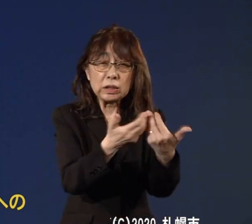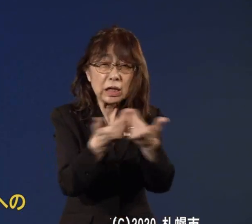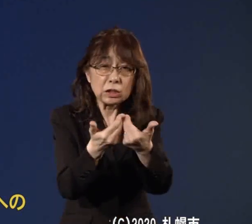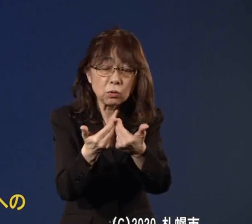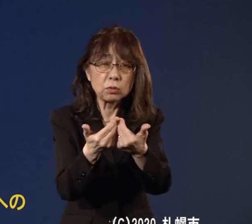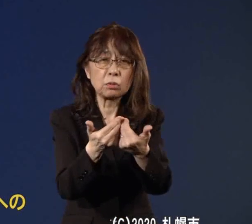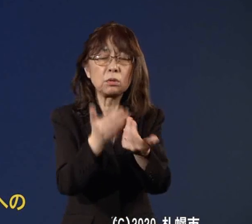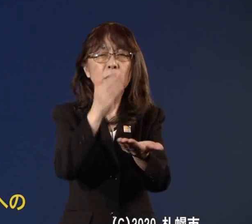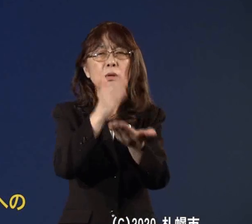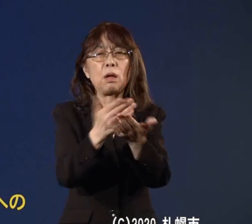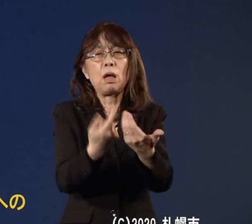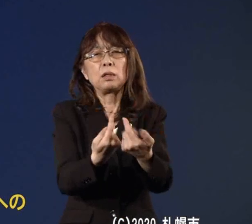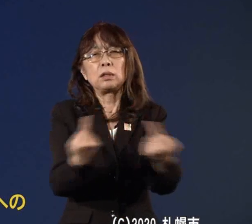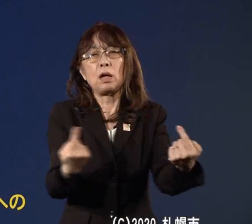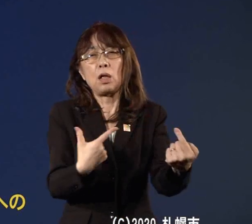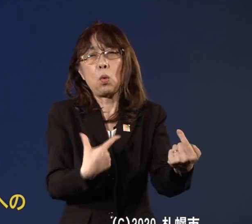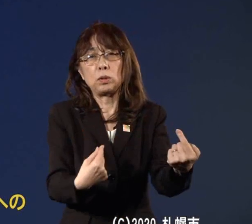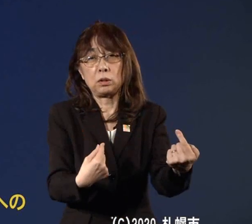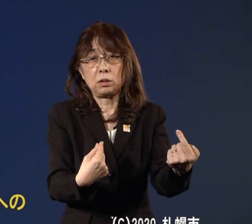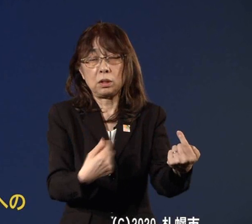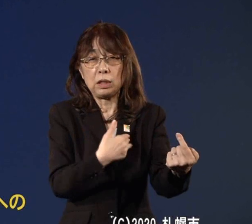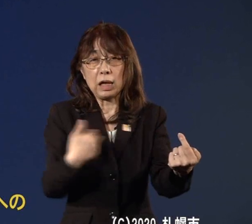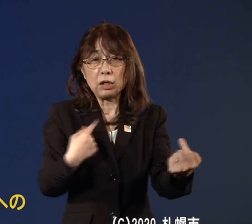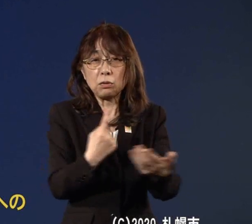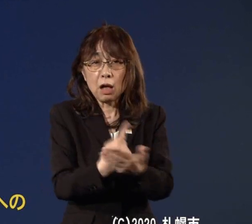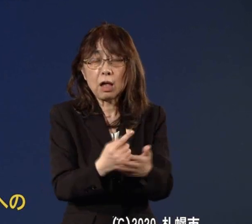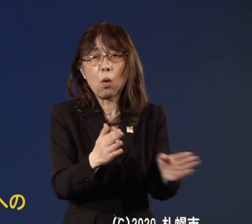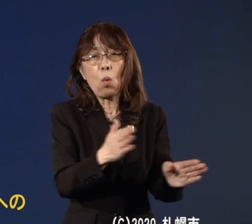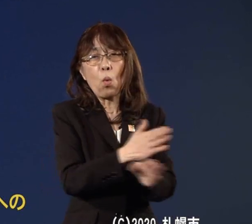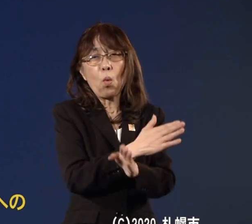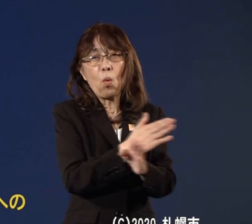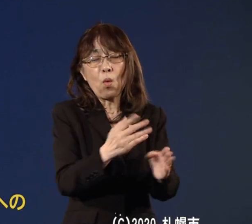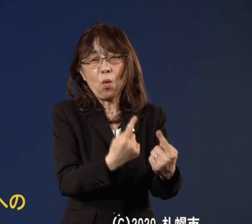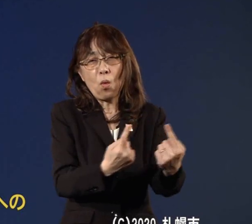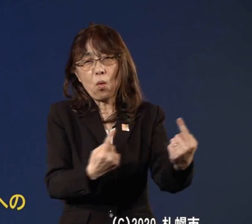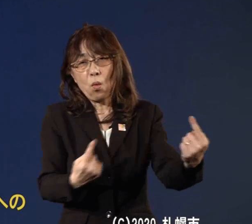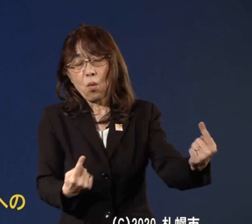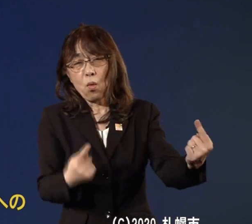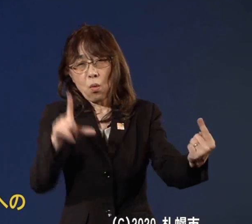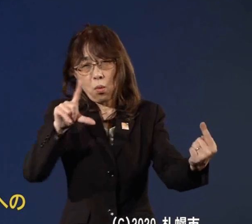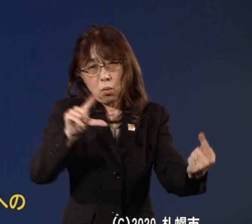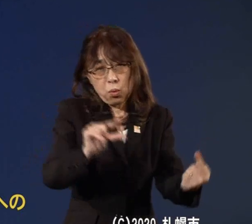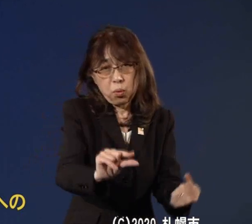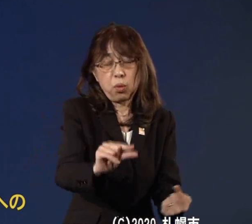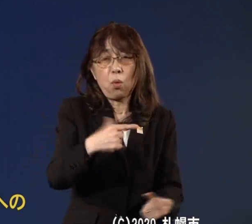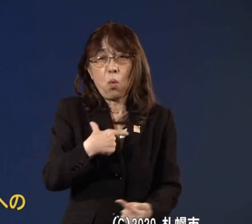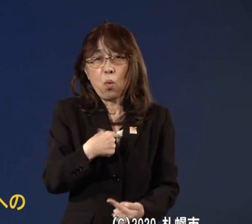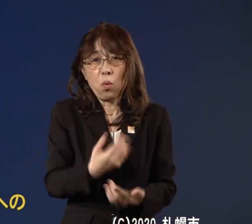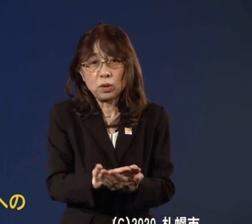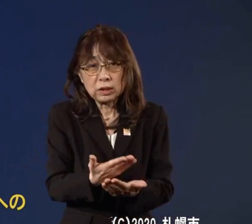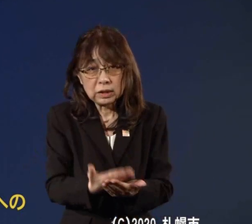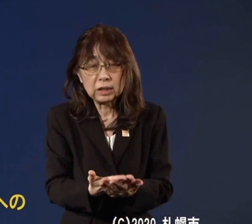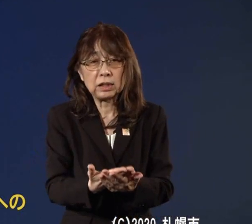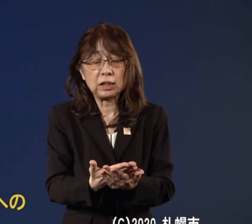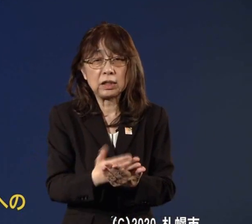けていくできるだけ少なくするということがこの新型コロナウイルスの感染拡大に一番ということ